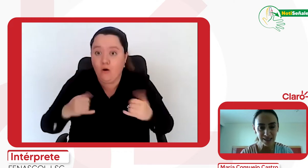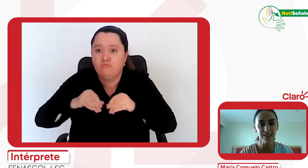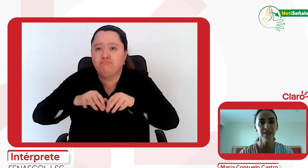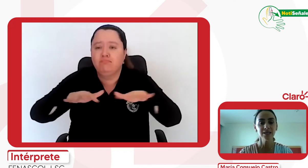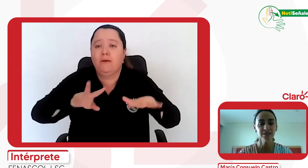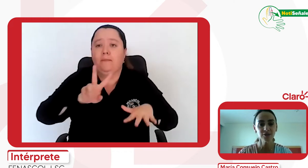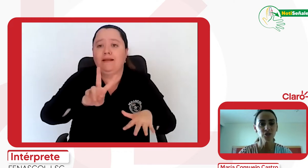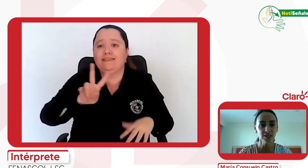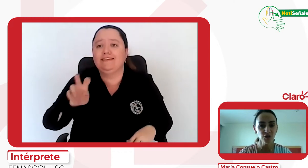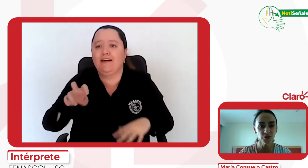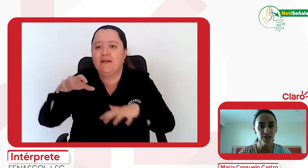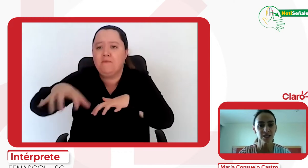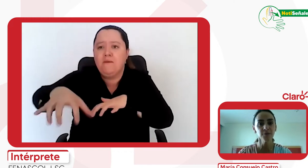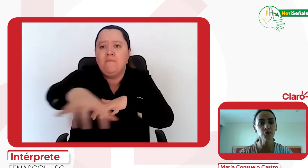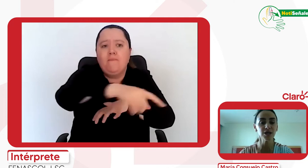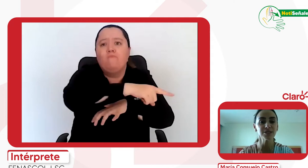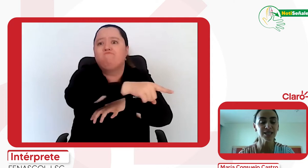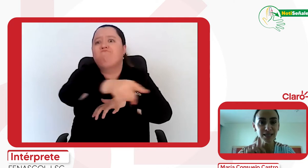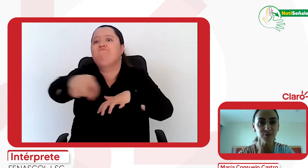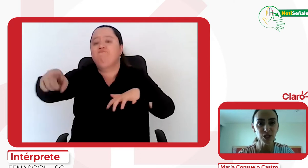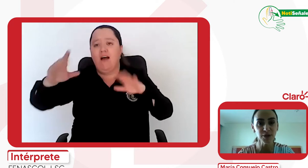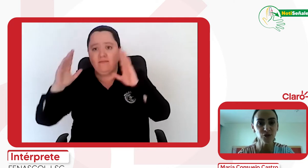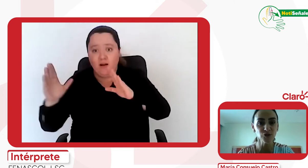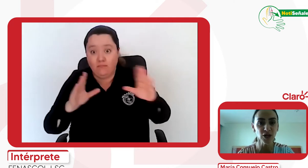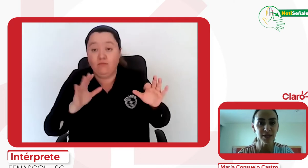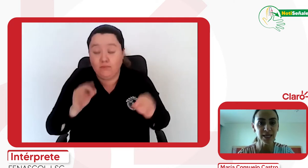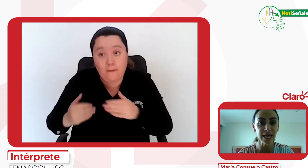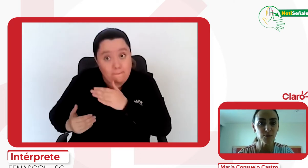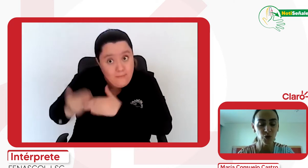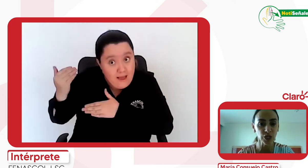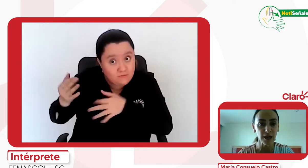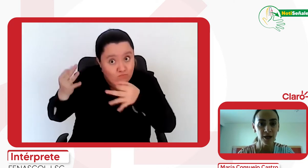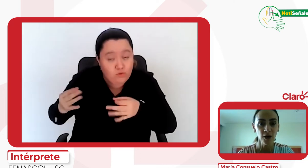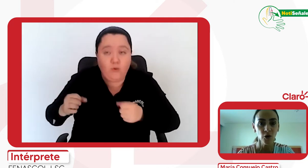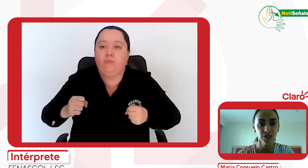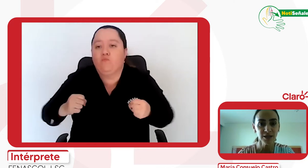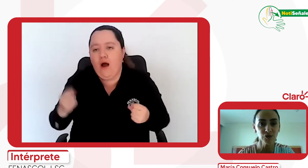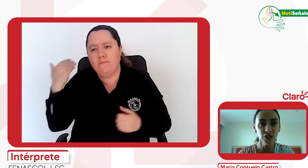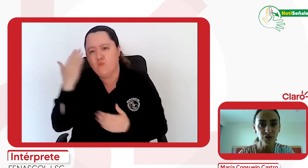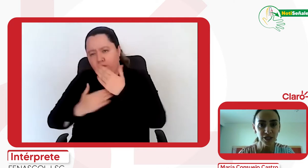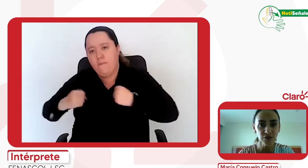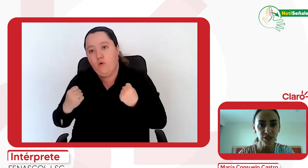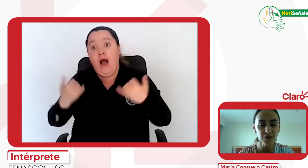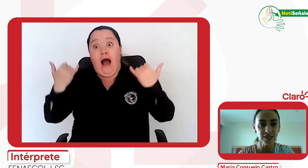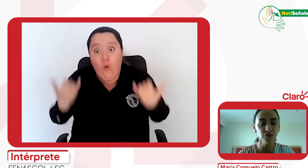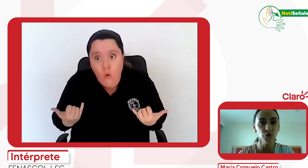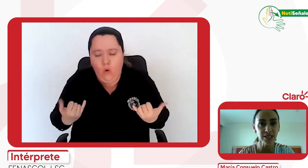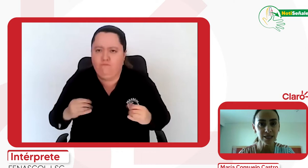centros de atención y venta, porque además arrancamos el piloto solamente en Bogotá. Hoy tenemos centros de atenciones y ventas con esa